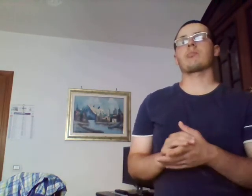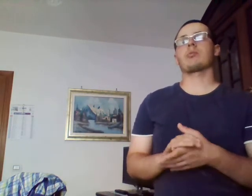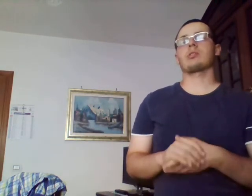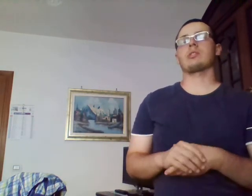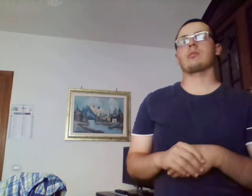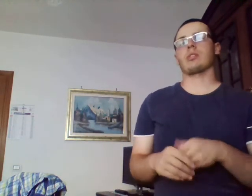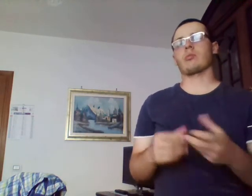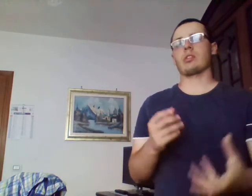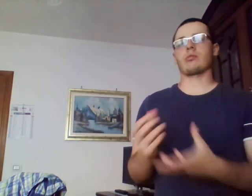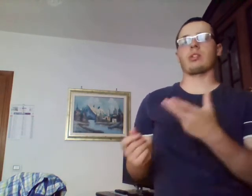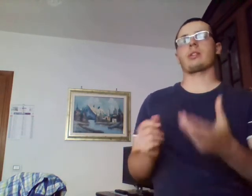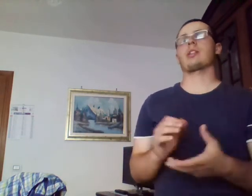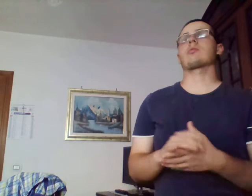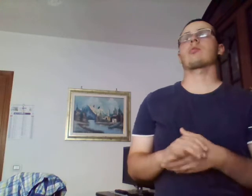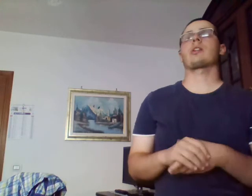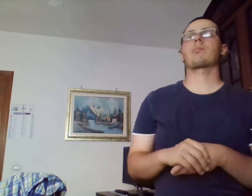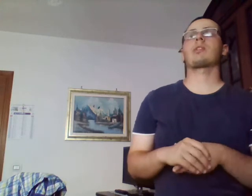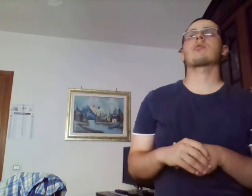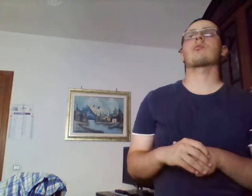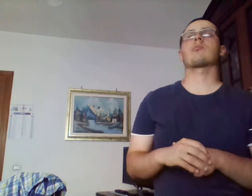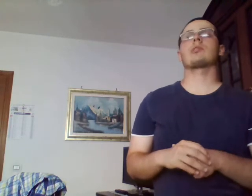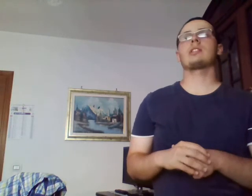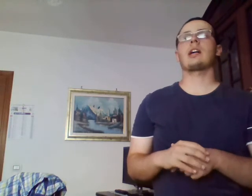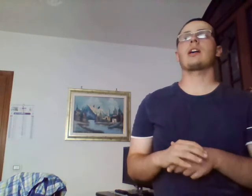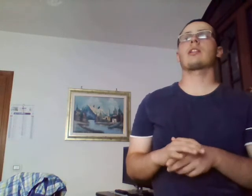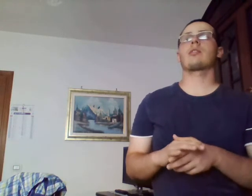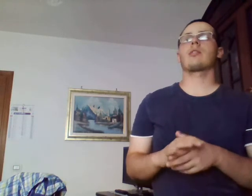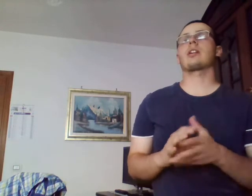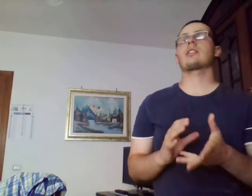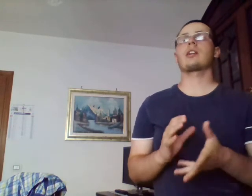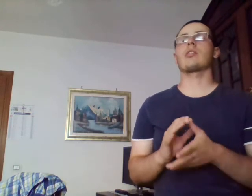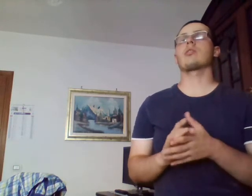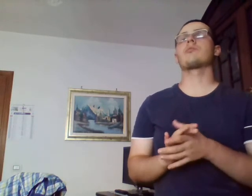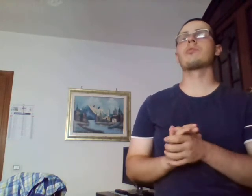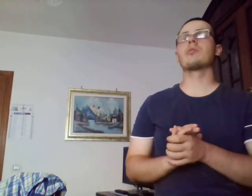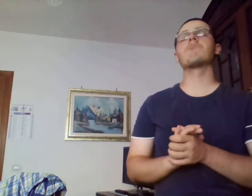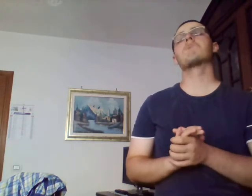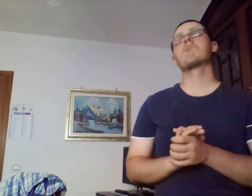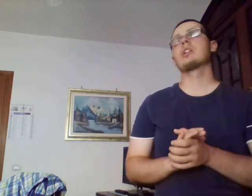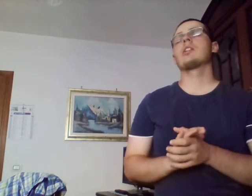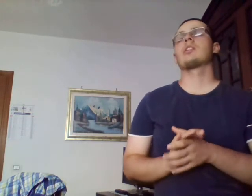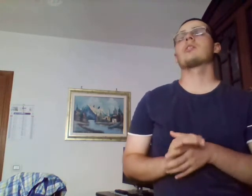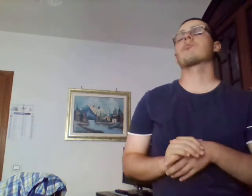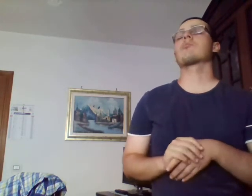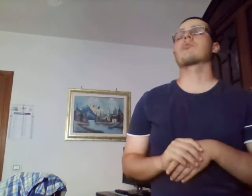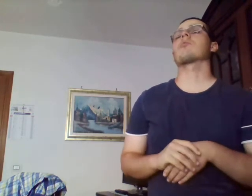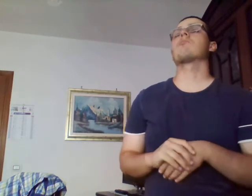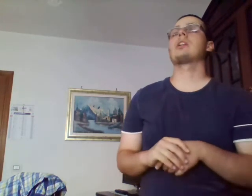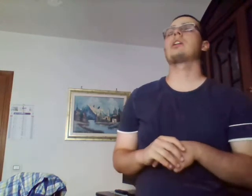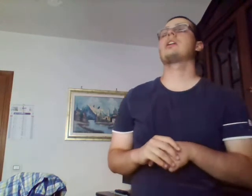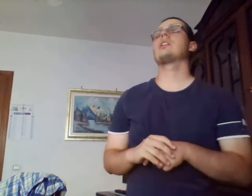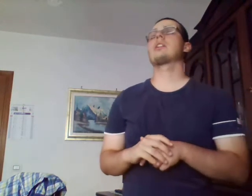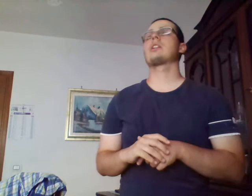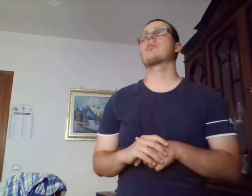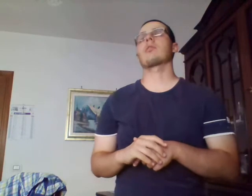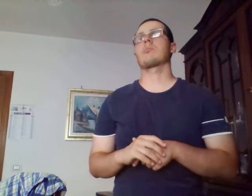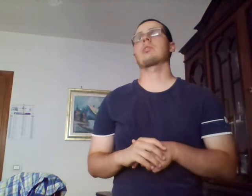poi per quando c'è stato l'aspetto culinario, anche oggi, tutto bene, insomma,